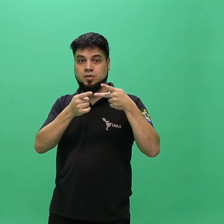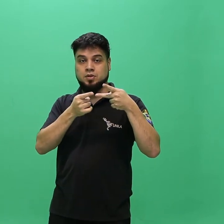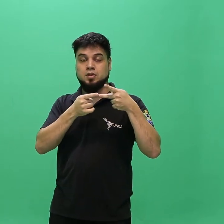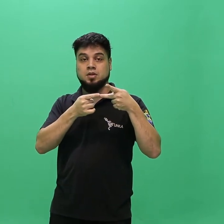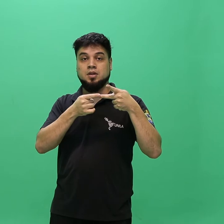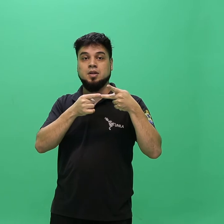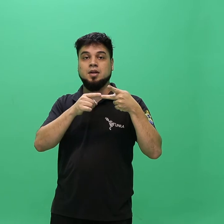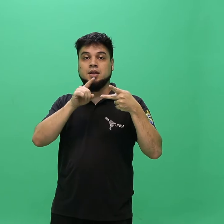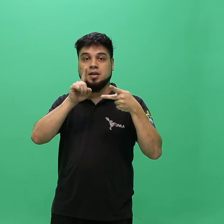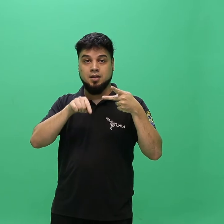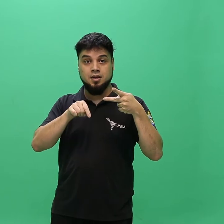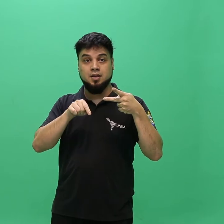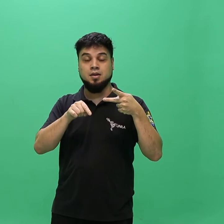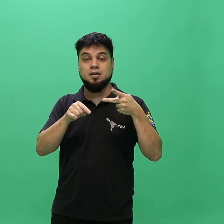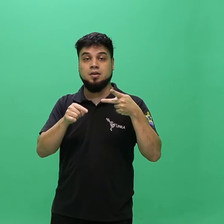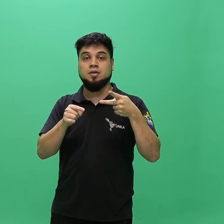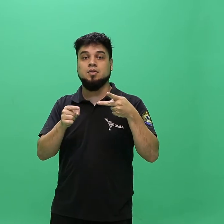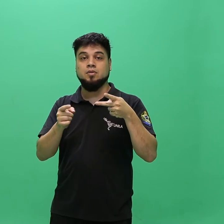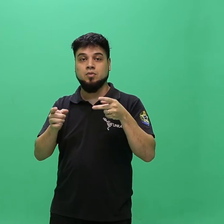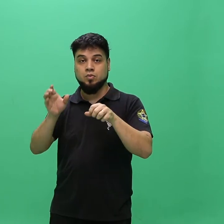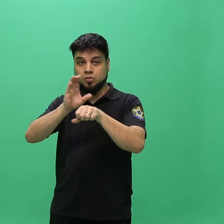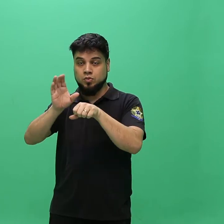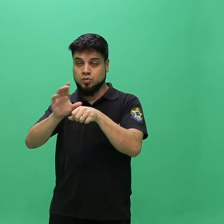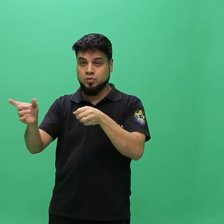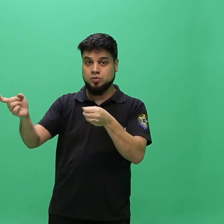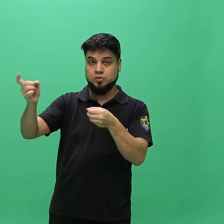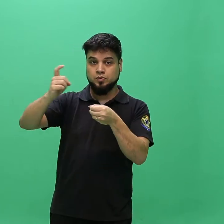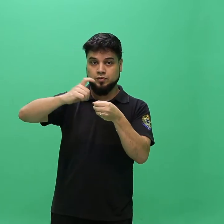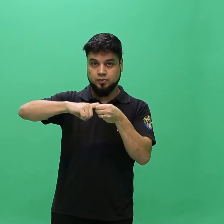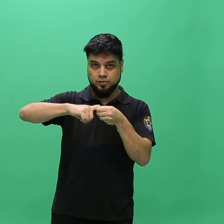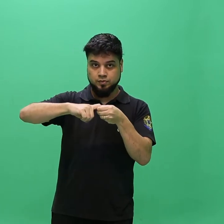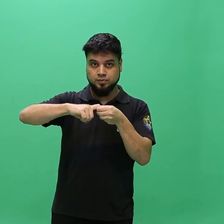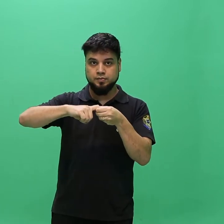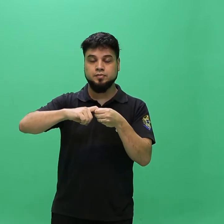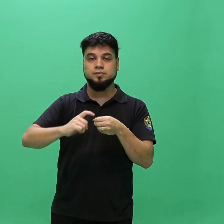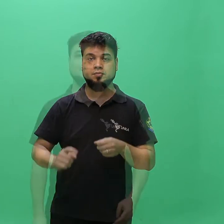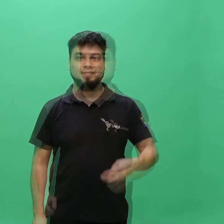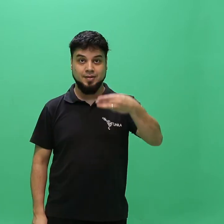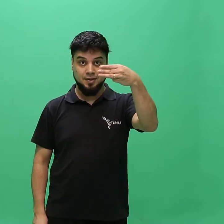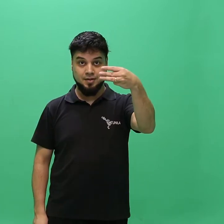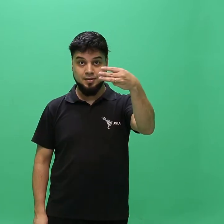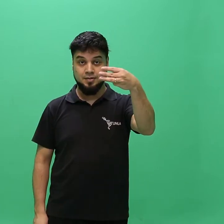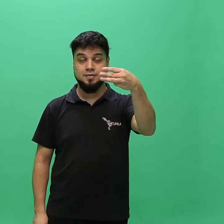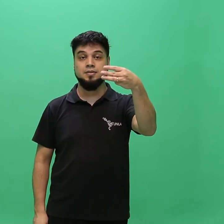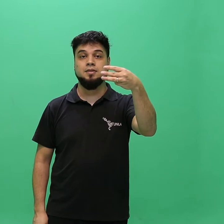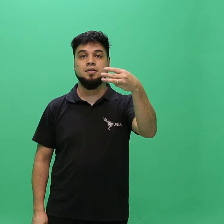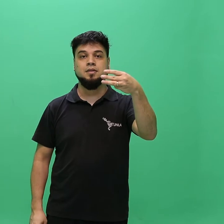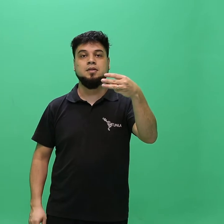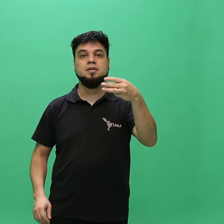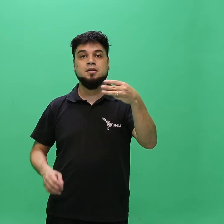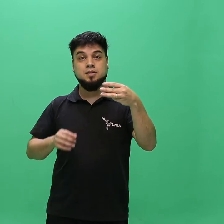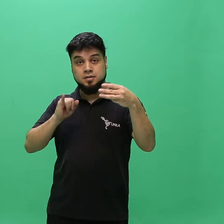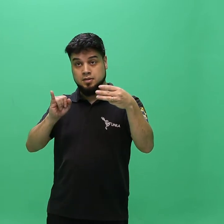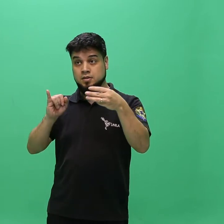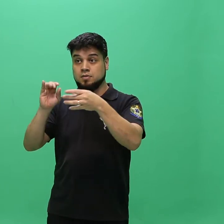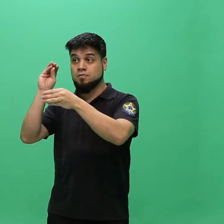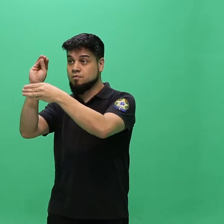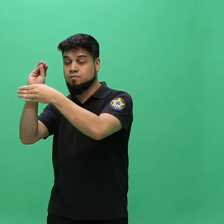3.2. A